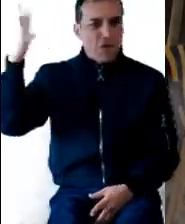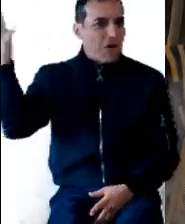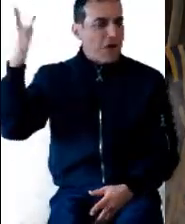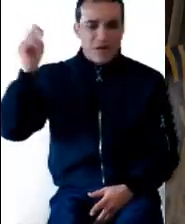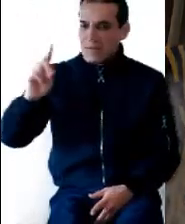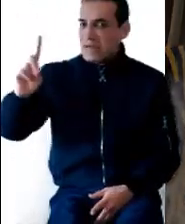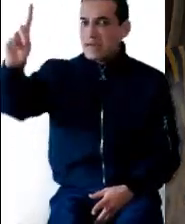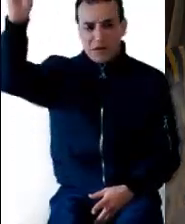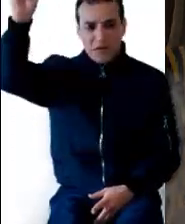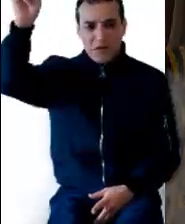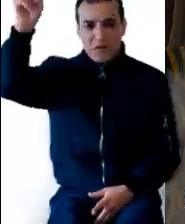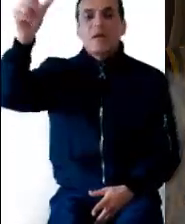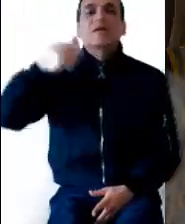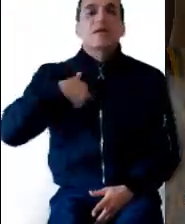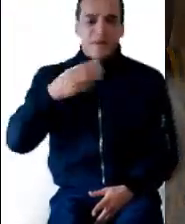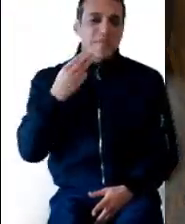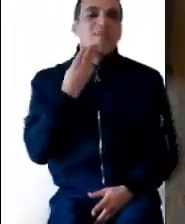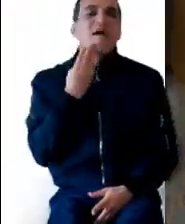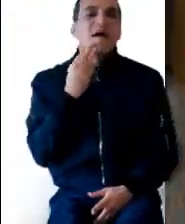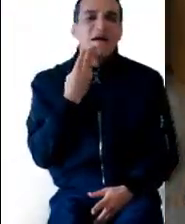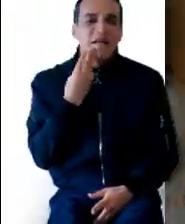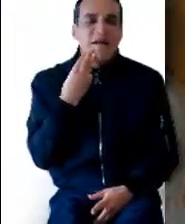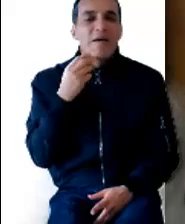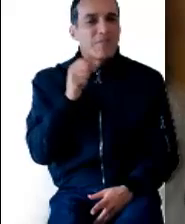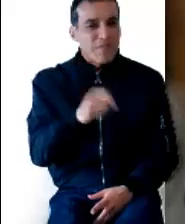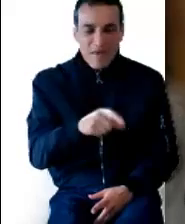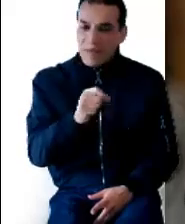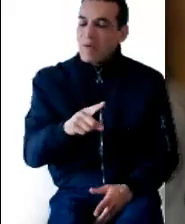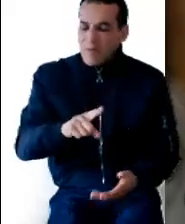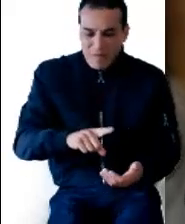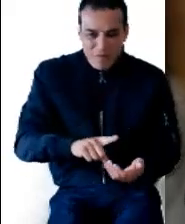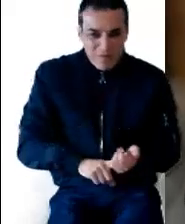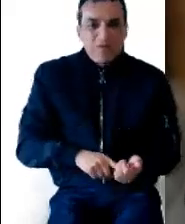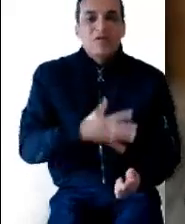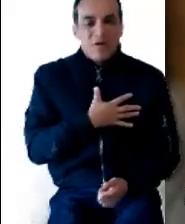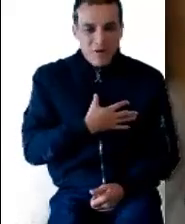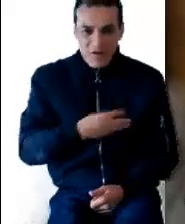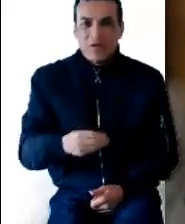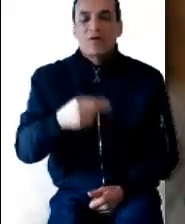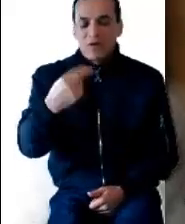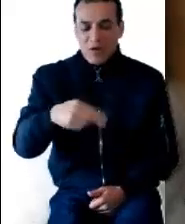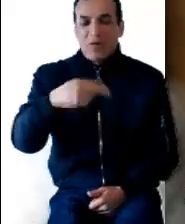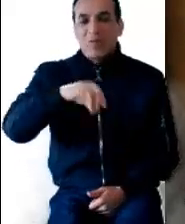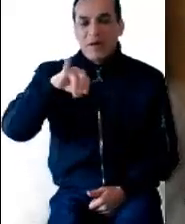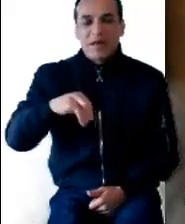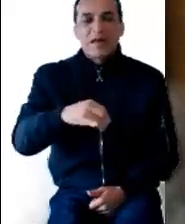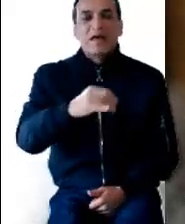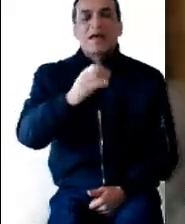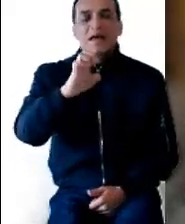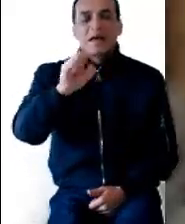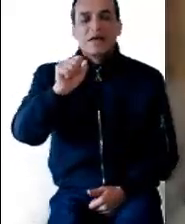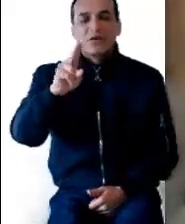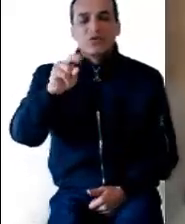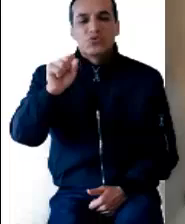de Dios y que el lugar de María estará cercano al Hijo llamado Jesús, que tendrá un trono y que